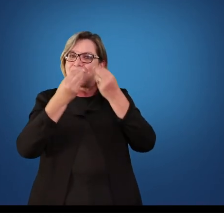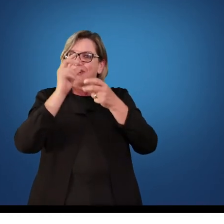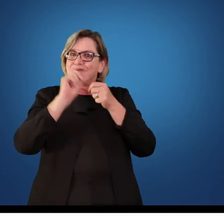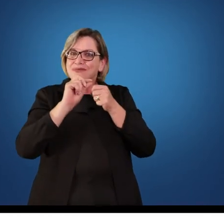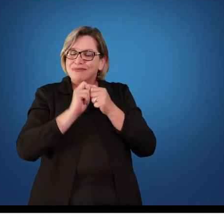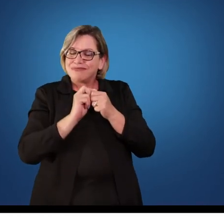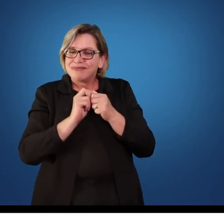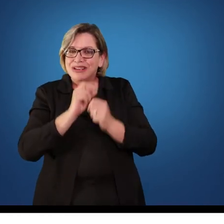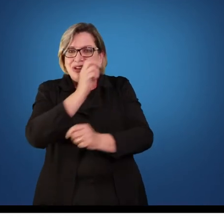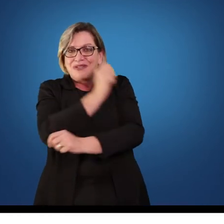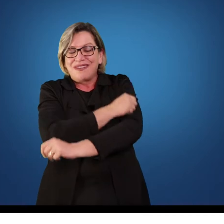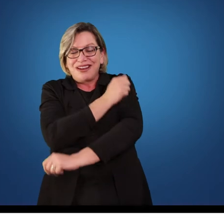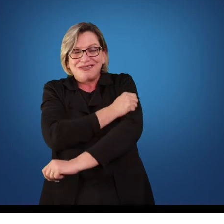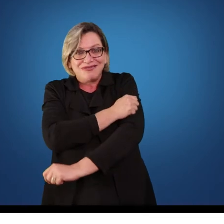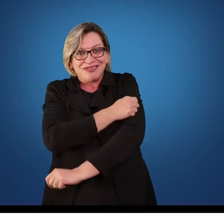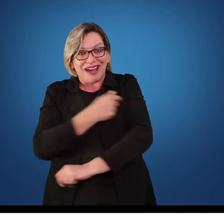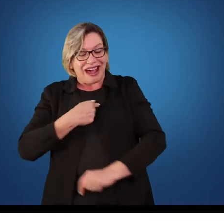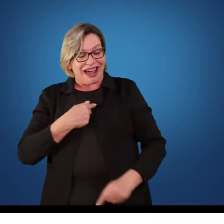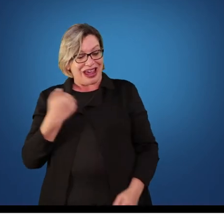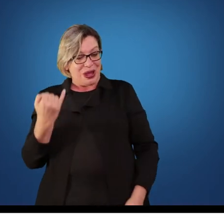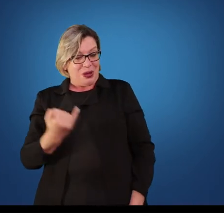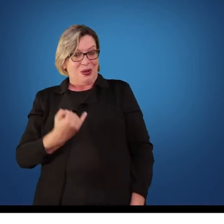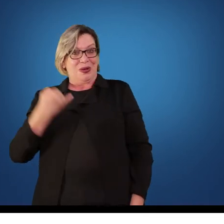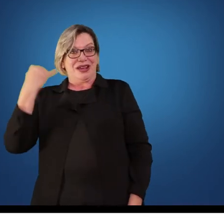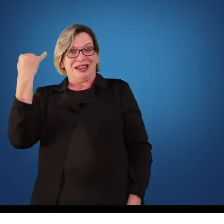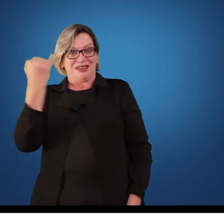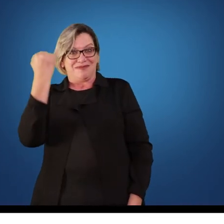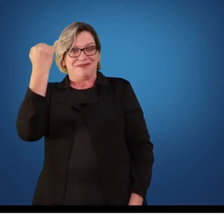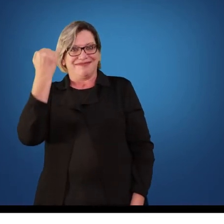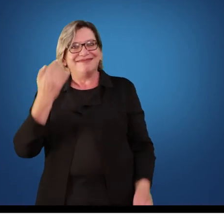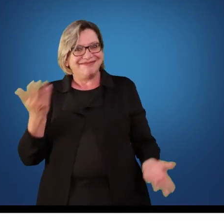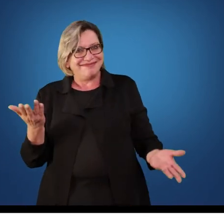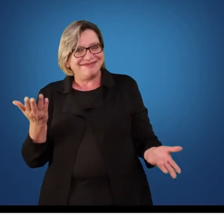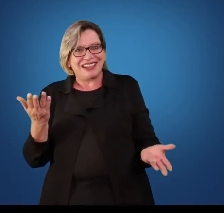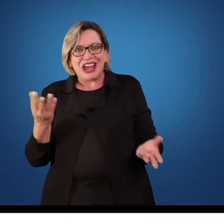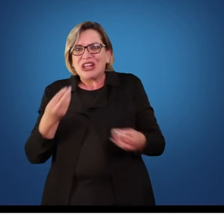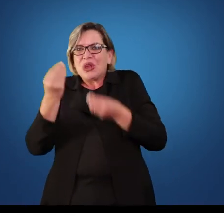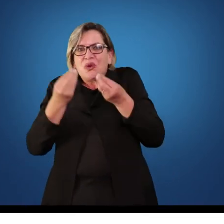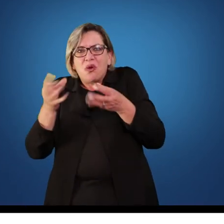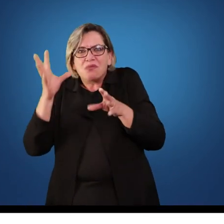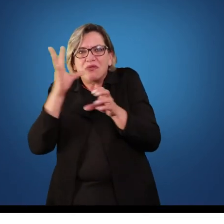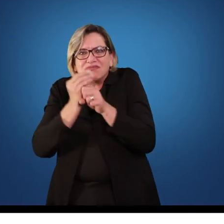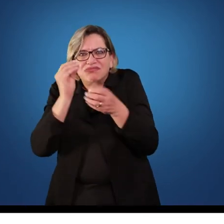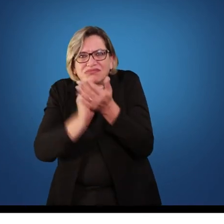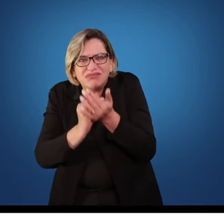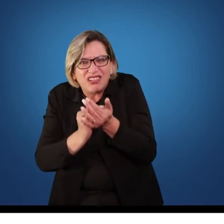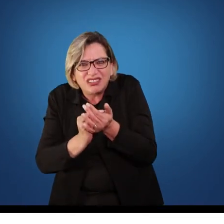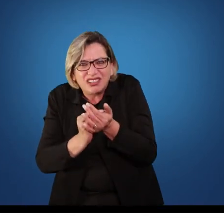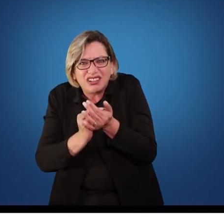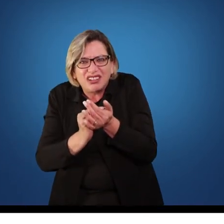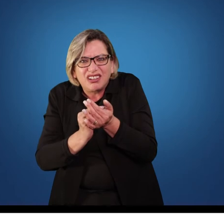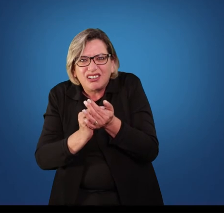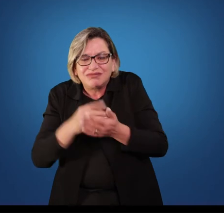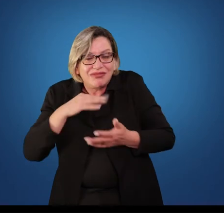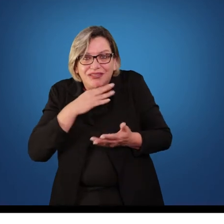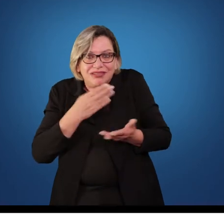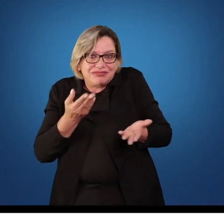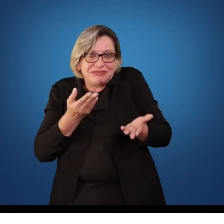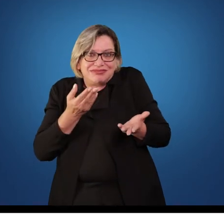aluno, como que eu vou dizer para aquele aluno, se o seu trabalho não foi legal, eu te dar dois. Aquele aluno, ele tira dez e ele fala para o professor, meu amigo aqui também me ajudou,